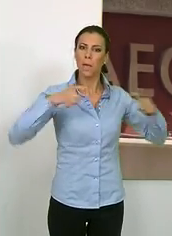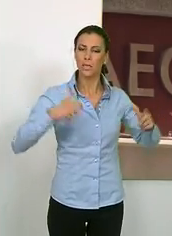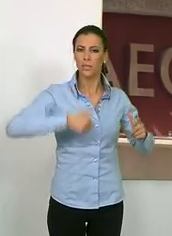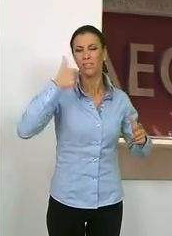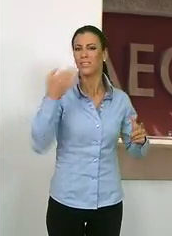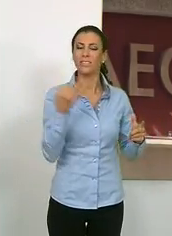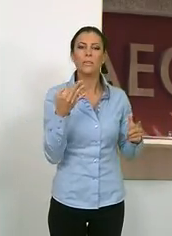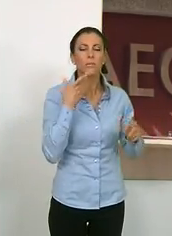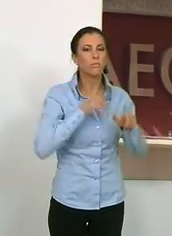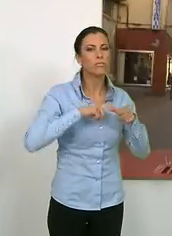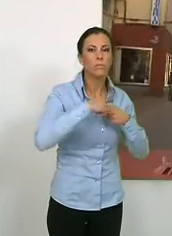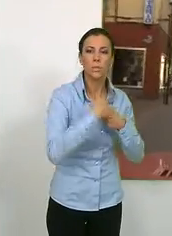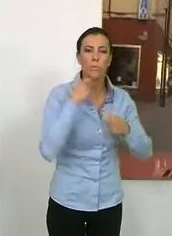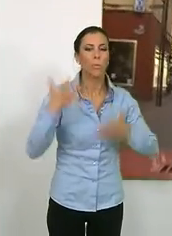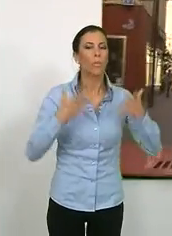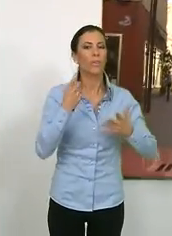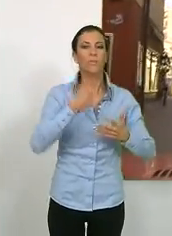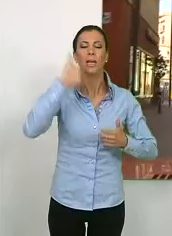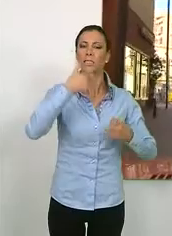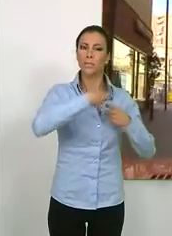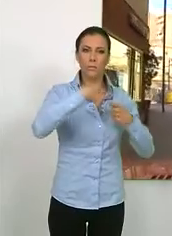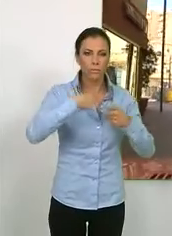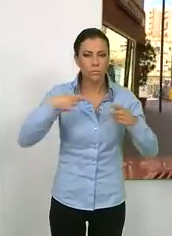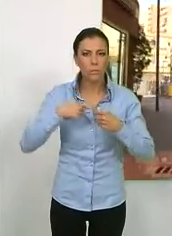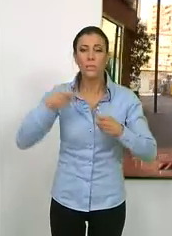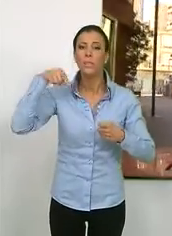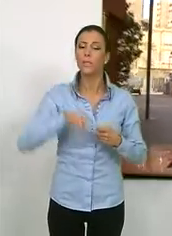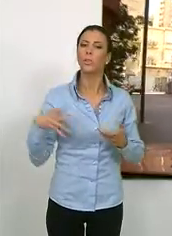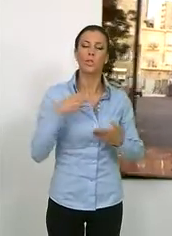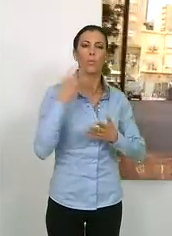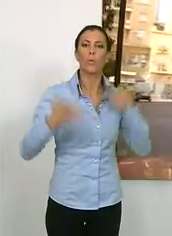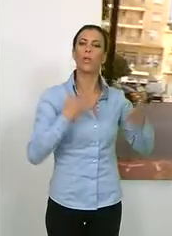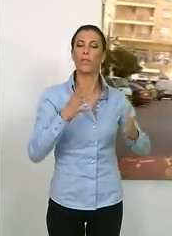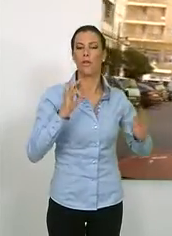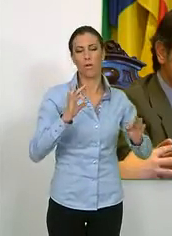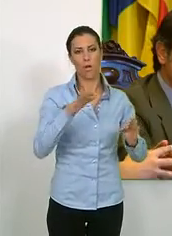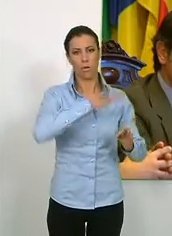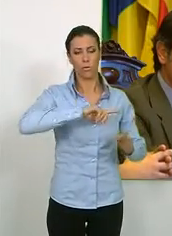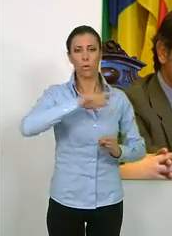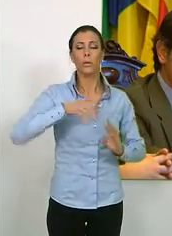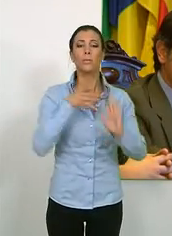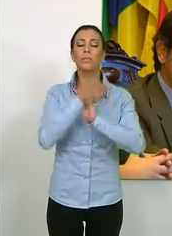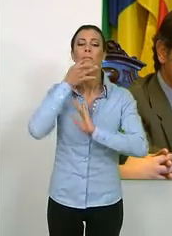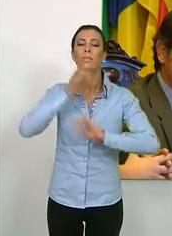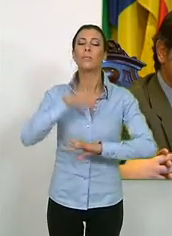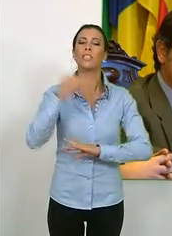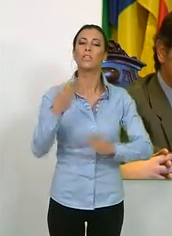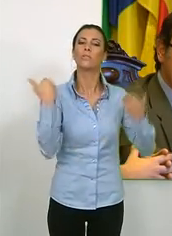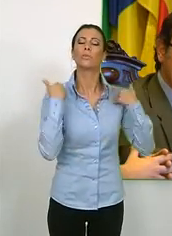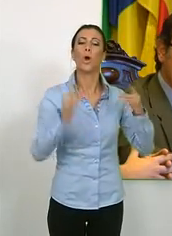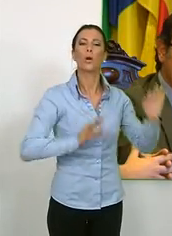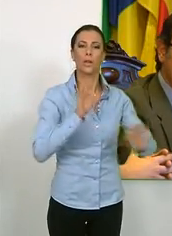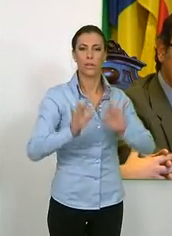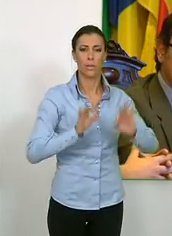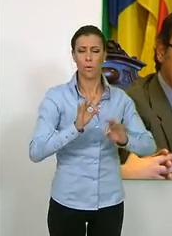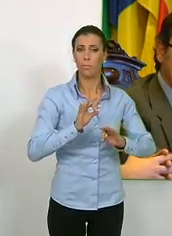promover el asociacionismo y la unión entre los empresarios de la comarca, según explicó a Teremo Tril, el presidente de la organización.